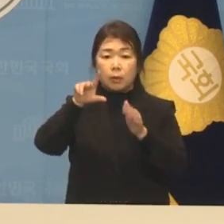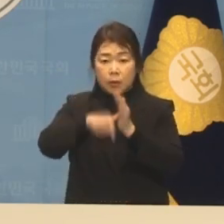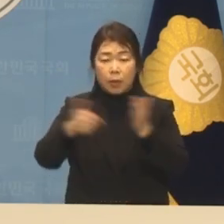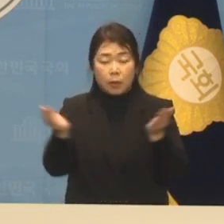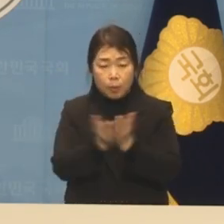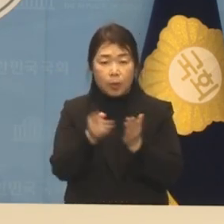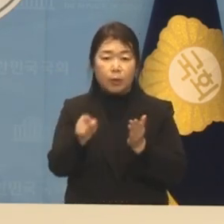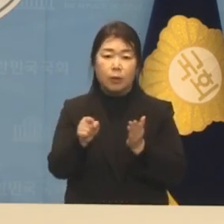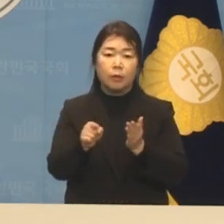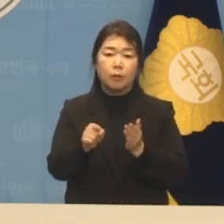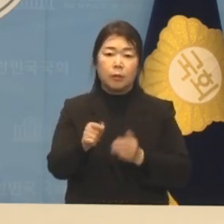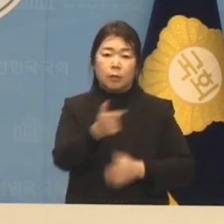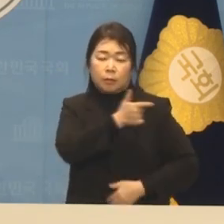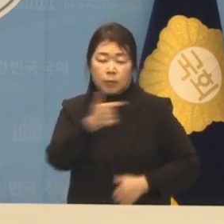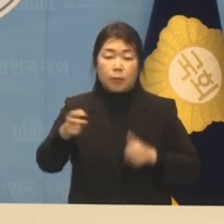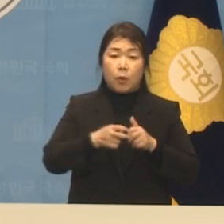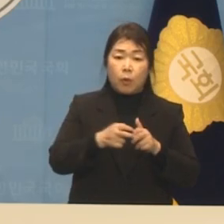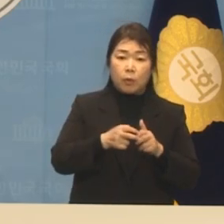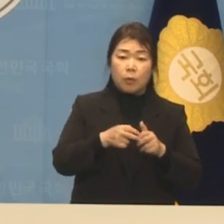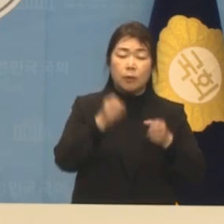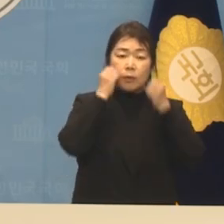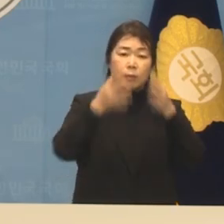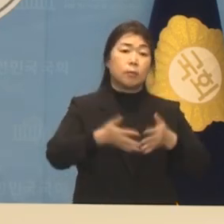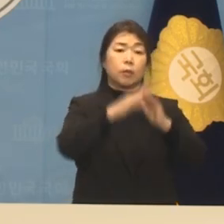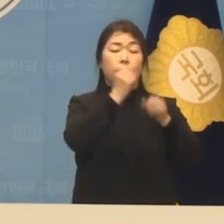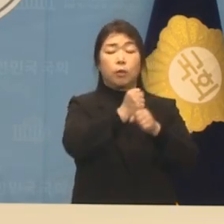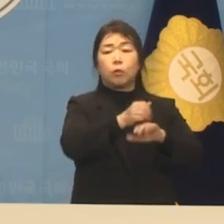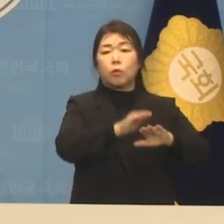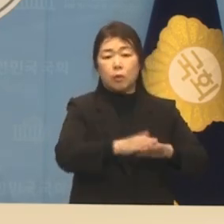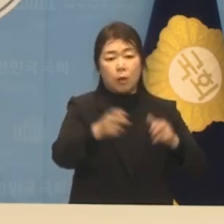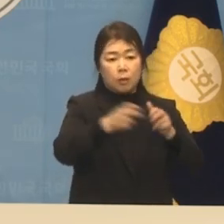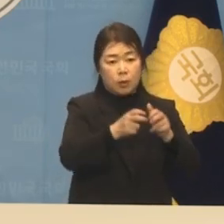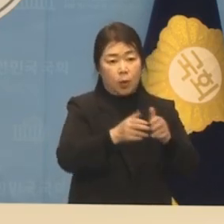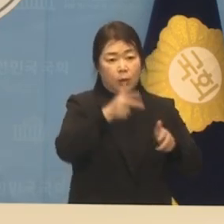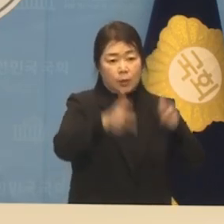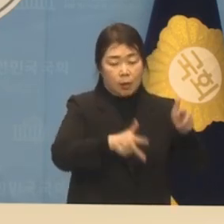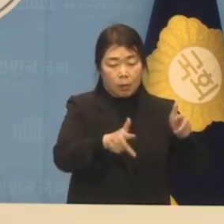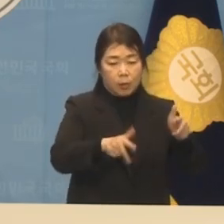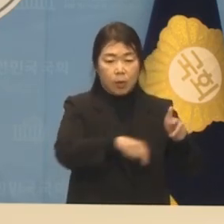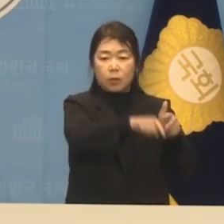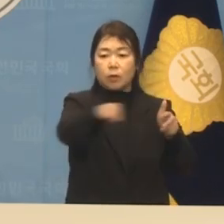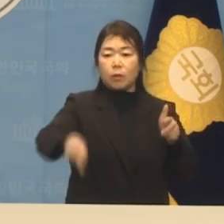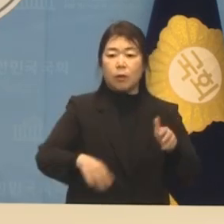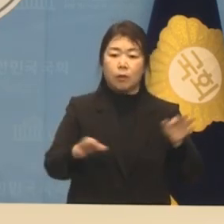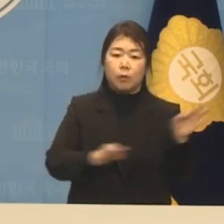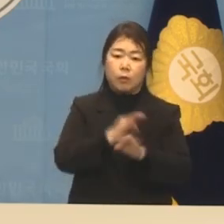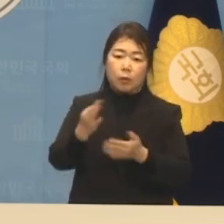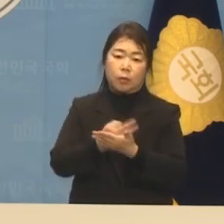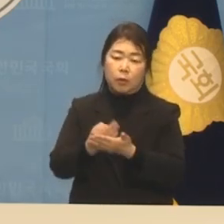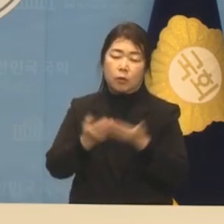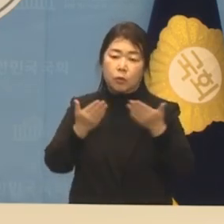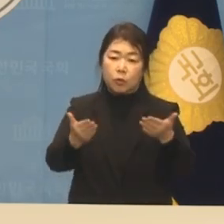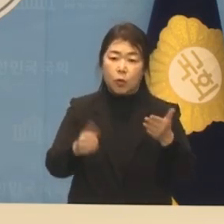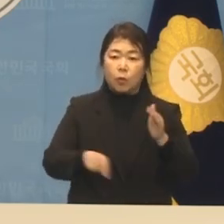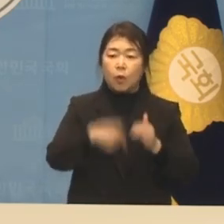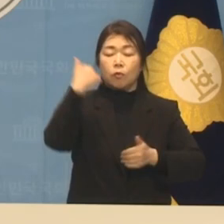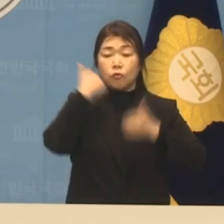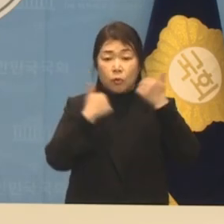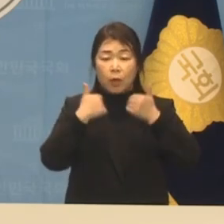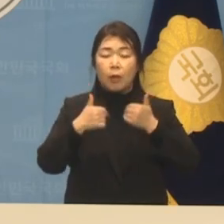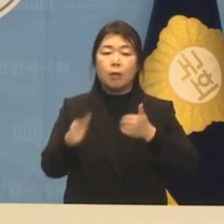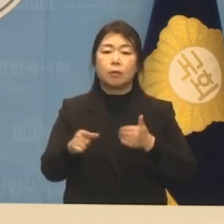초우량 대형병원을 건설하여 의료산업 메카로 지역경제 활성화와 선안권 누구나